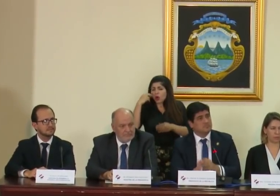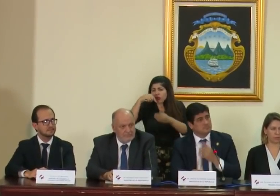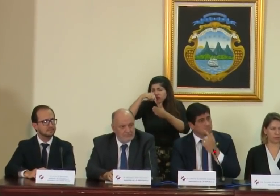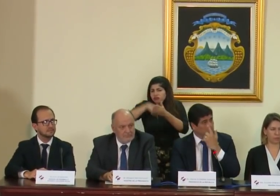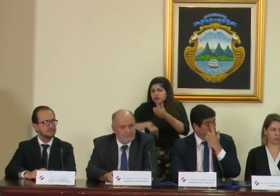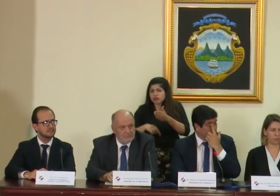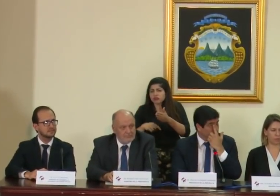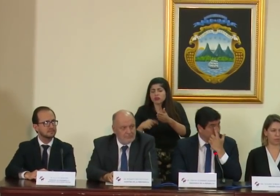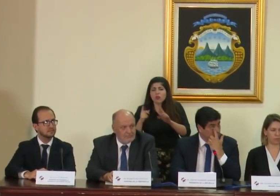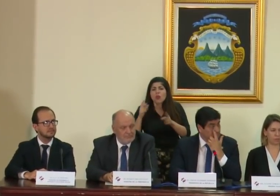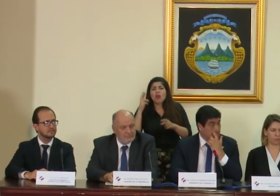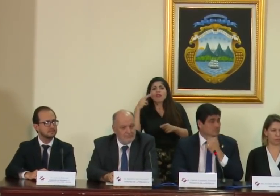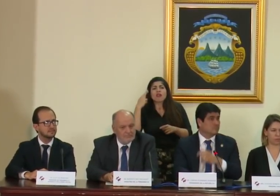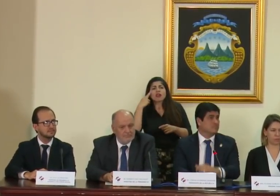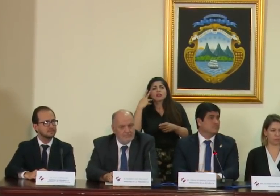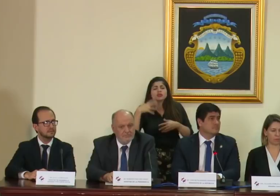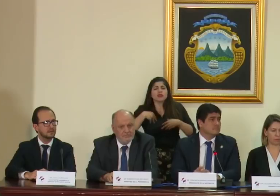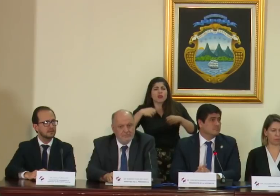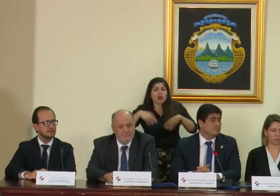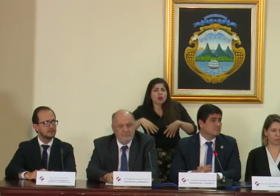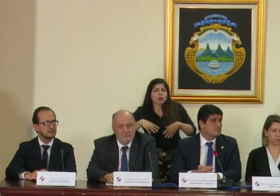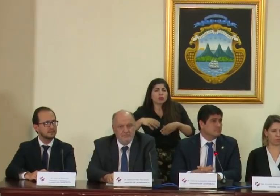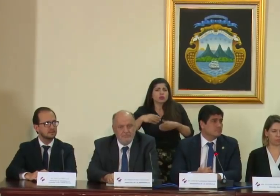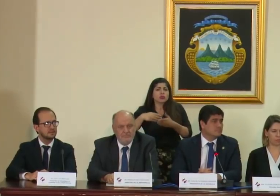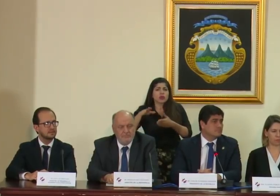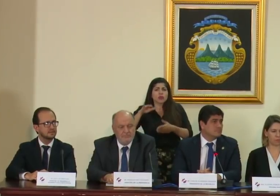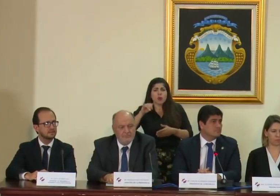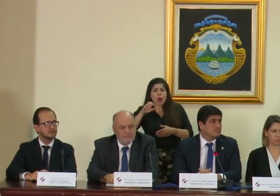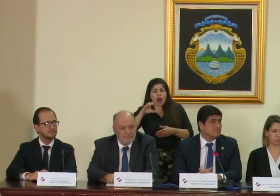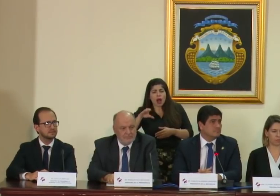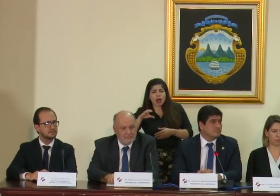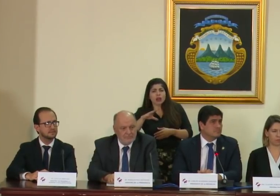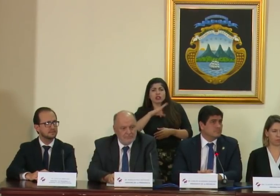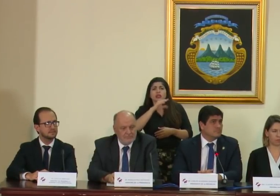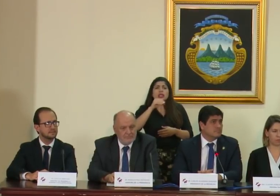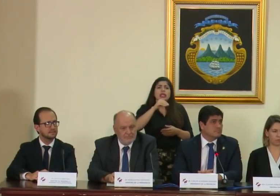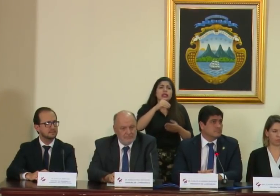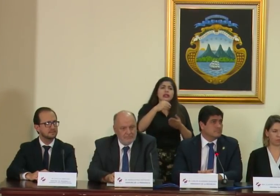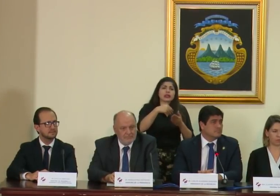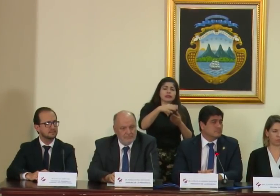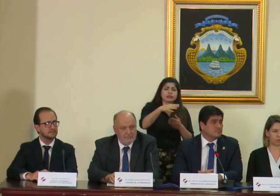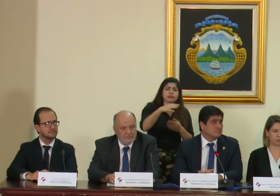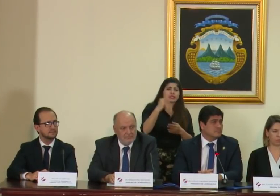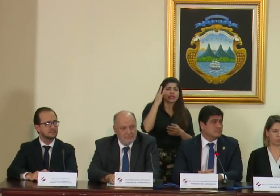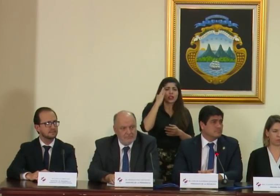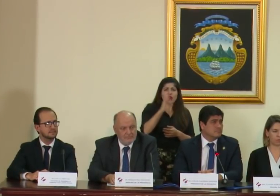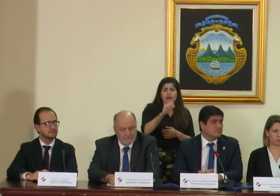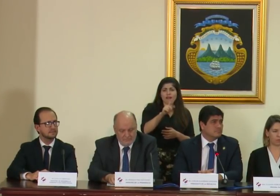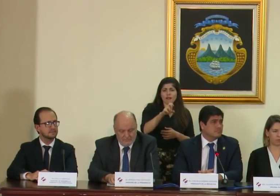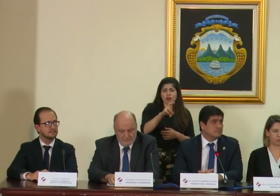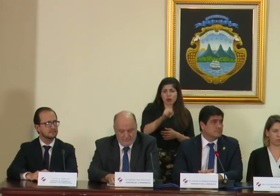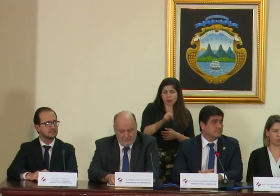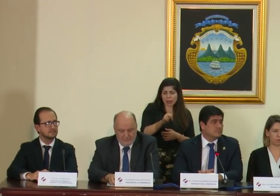en la separación renuncia de don Juan Carlos y doña la señora Fulmen,